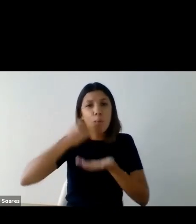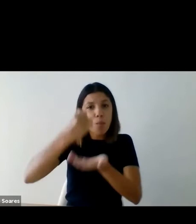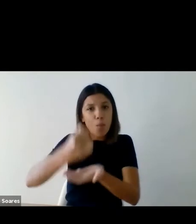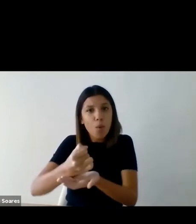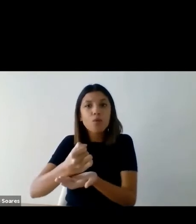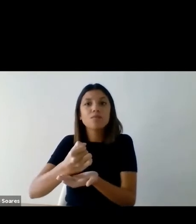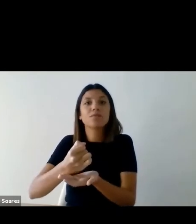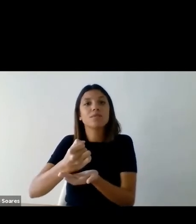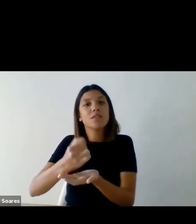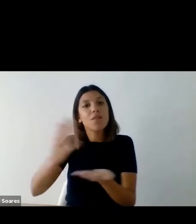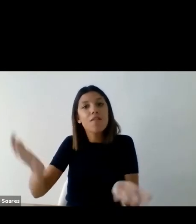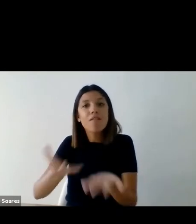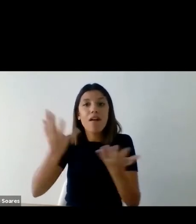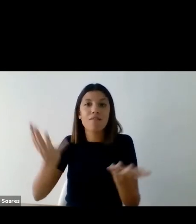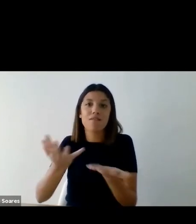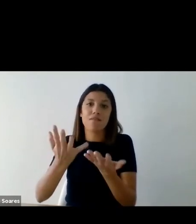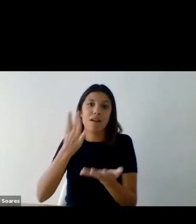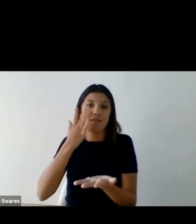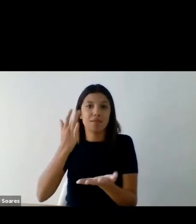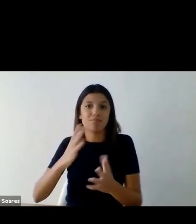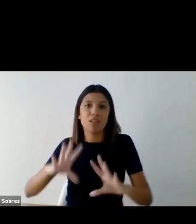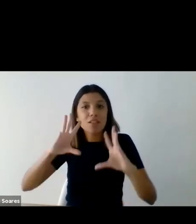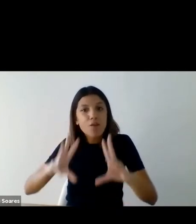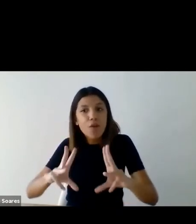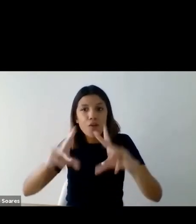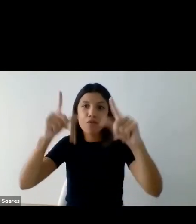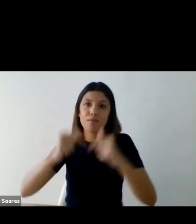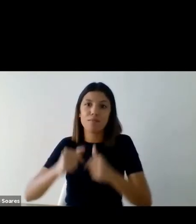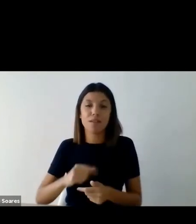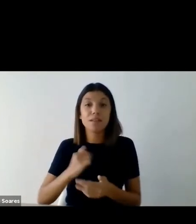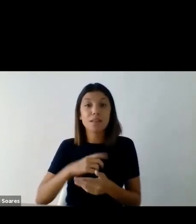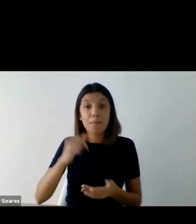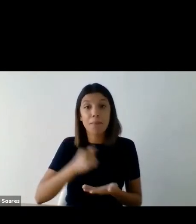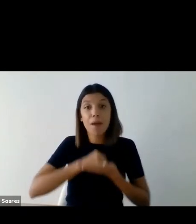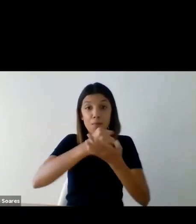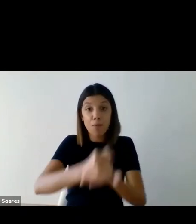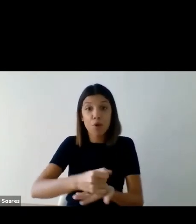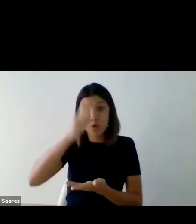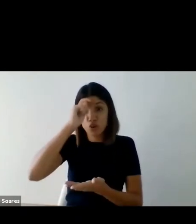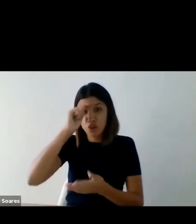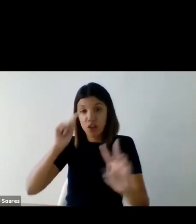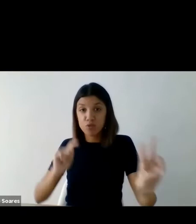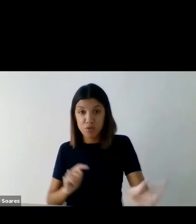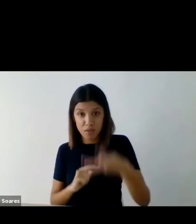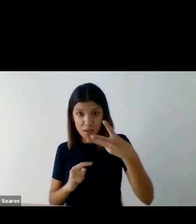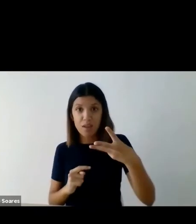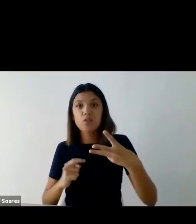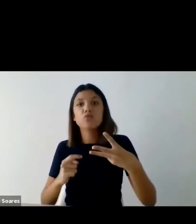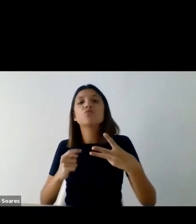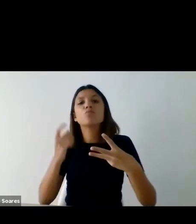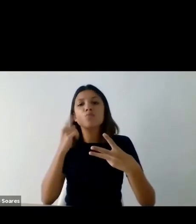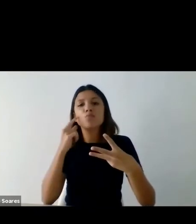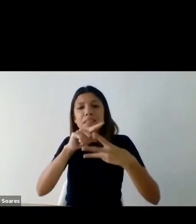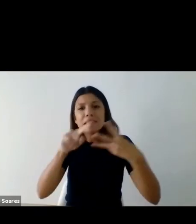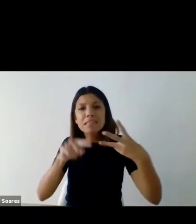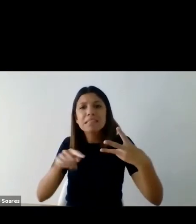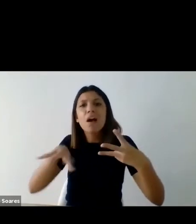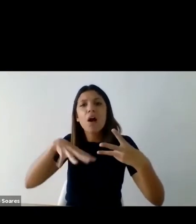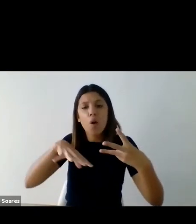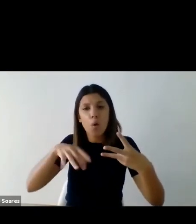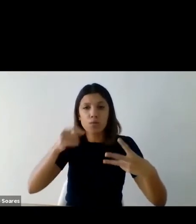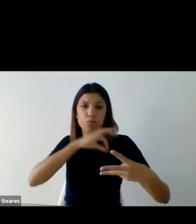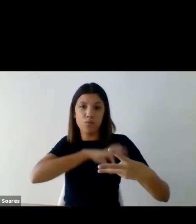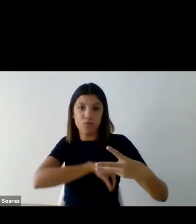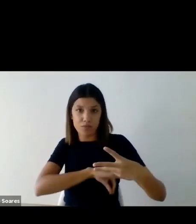nossas ações de capacitação e apoiou três estágios profissionais com entidades ou profissionais